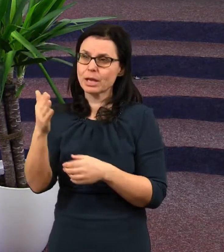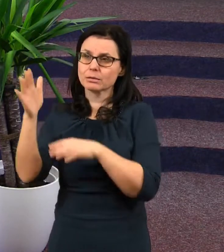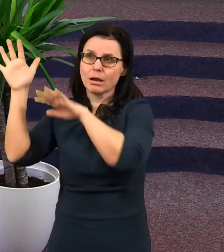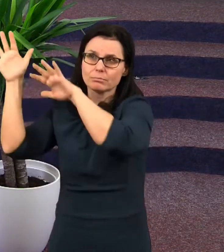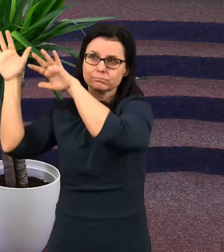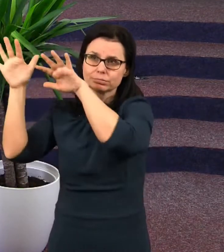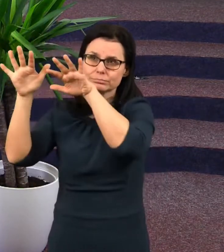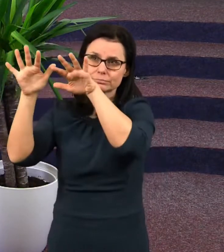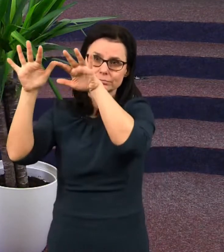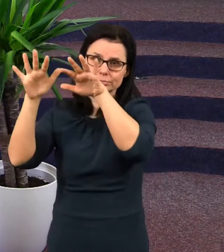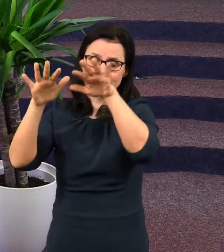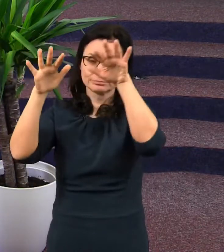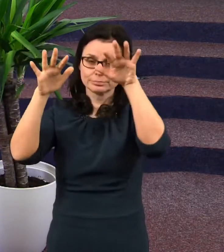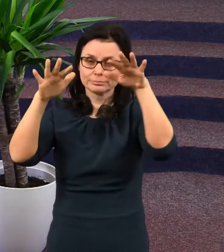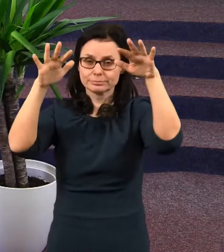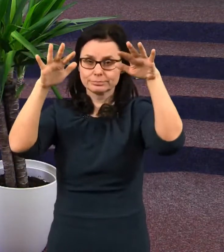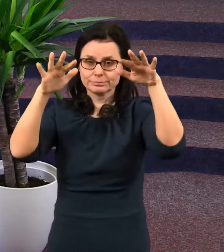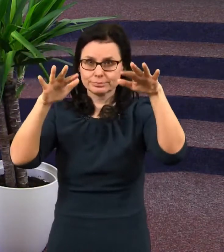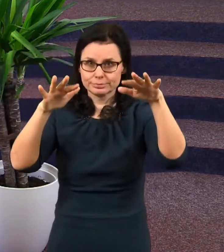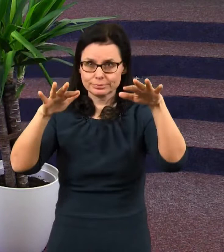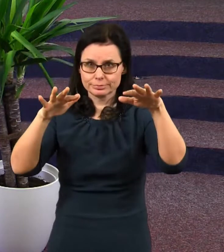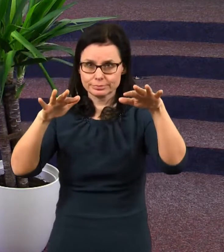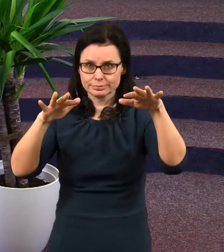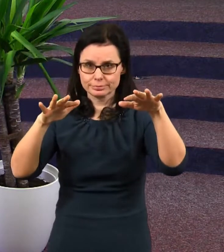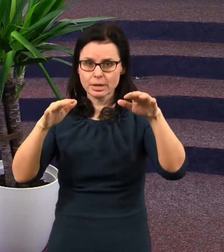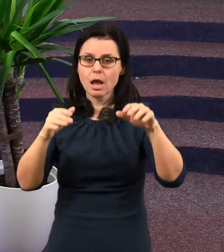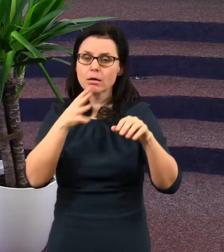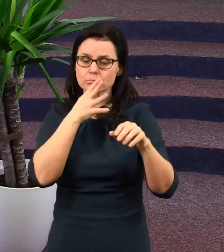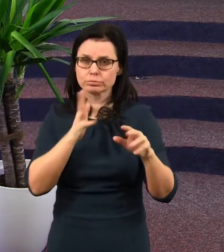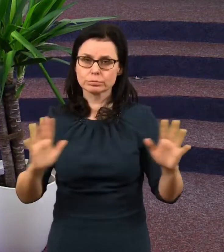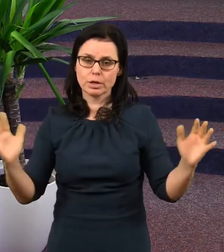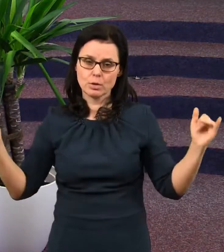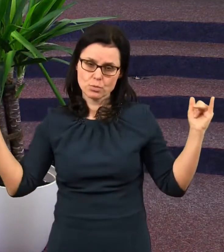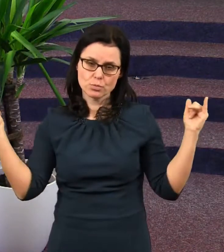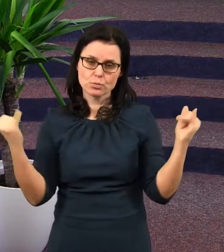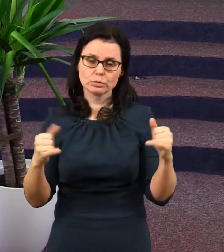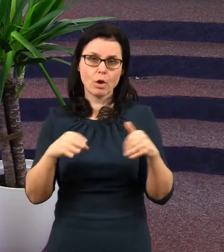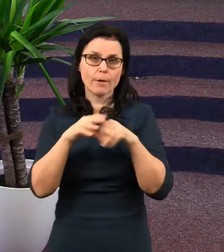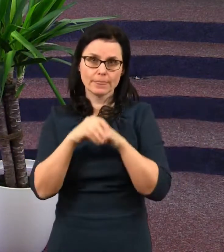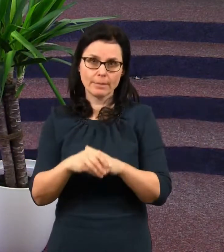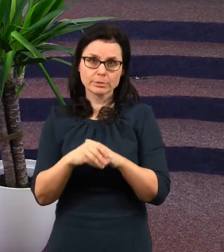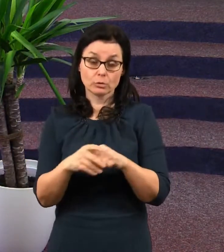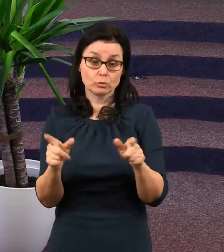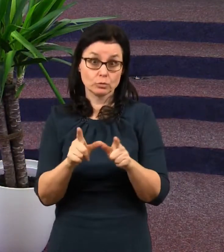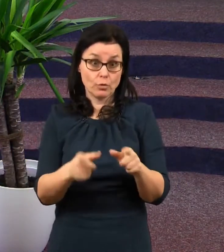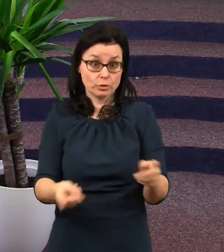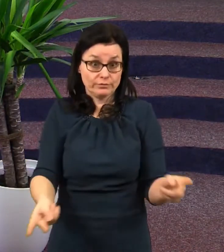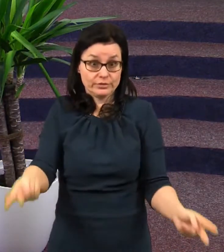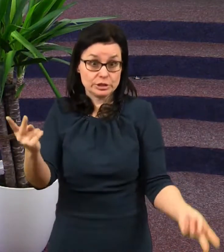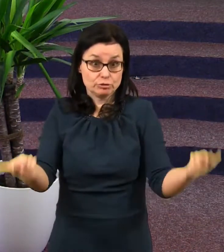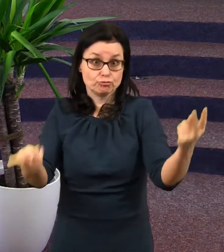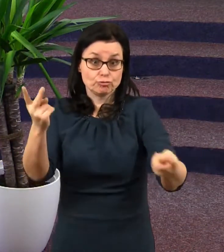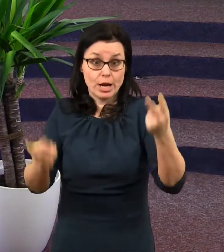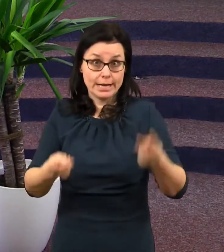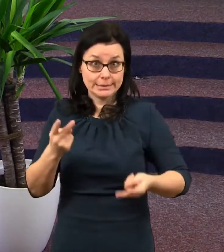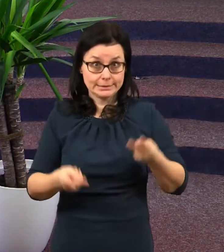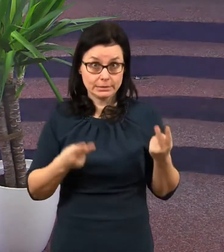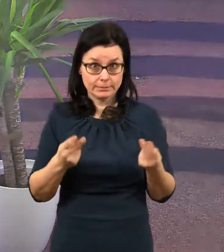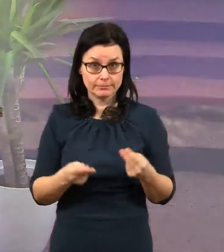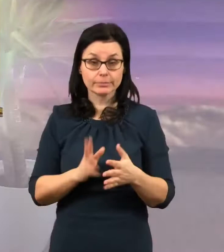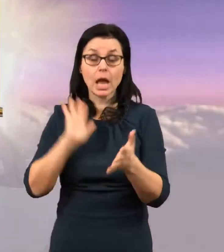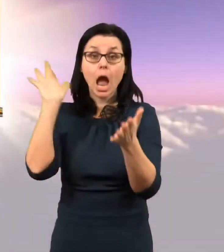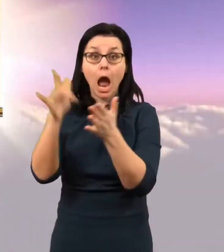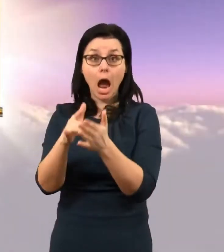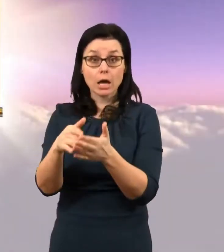svět a bude čelit nepřátelům a to je přesně to, co se stane. Když se dovrší